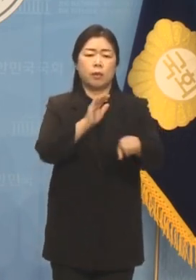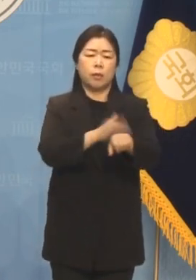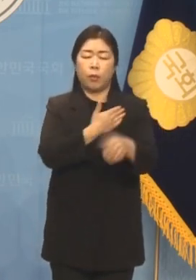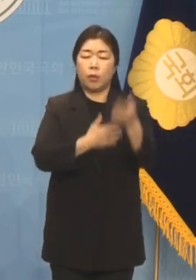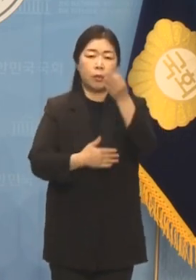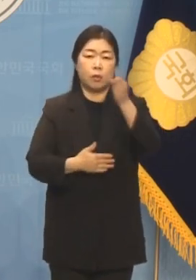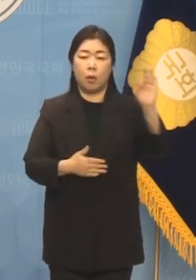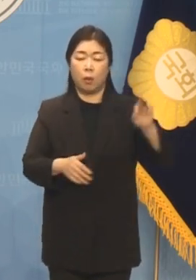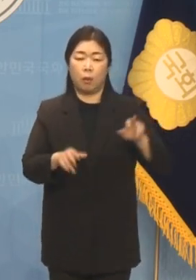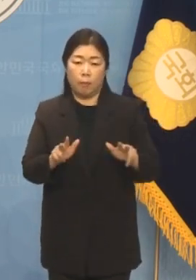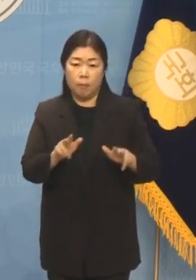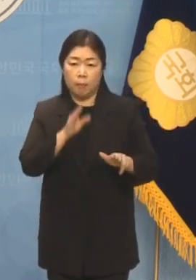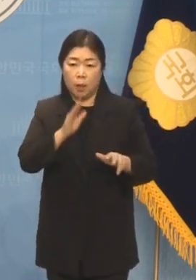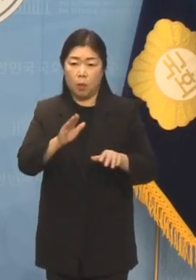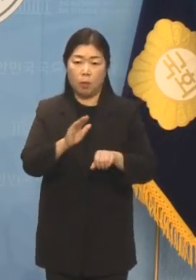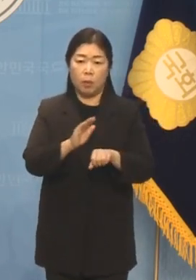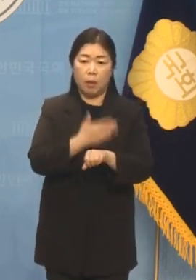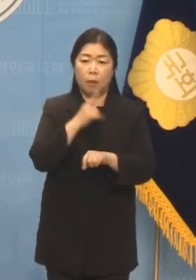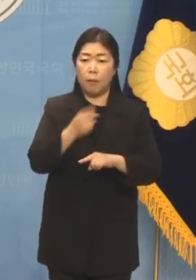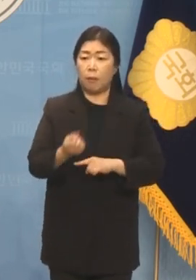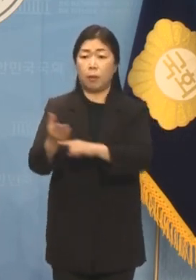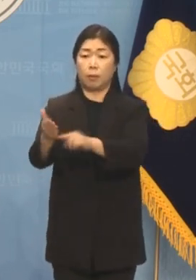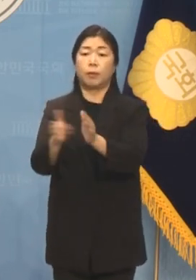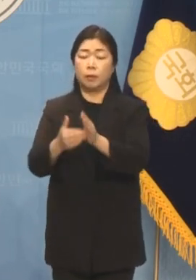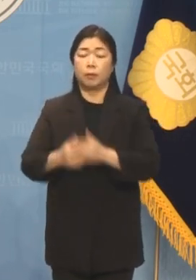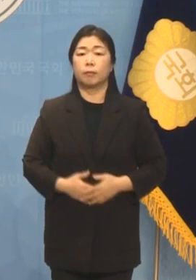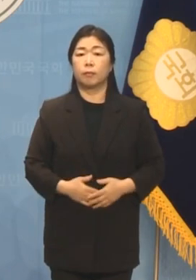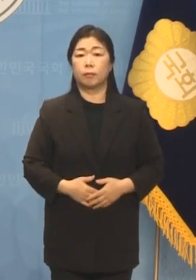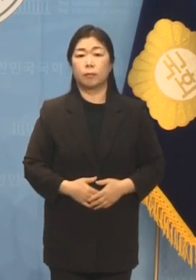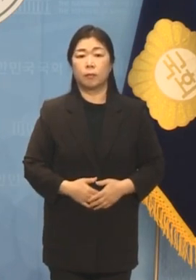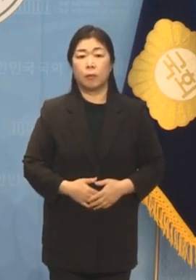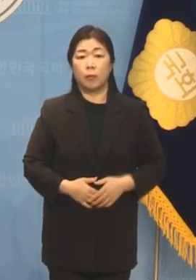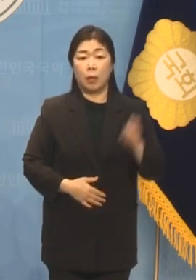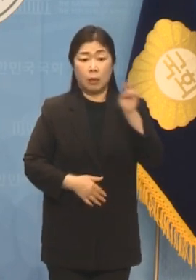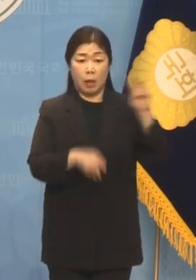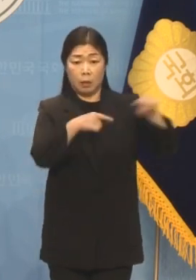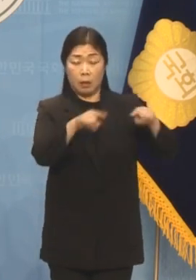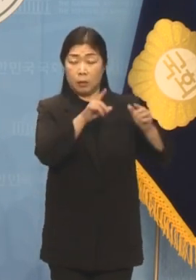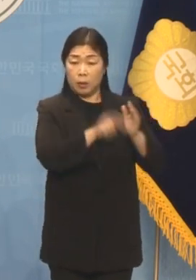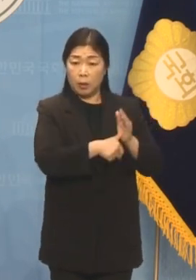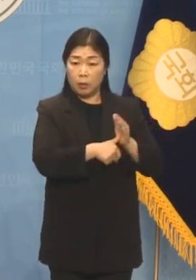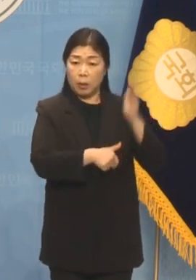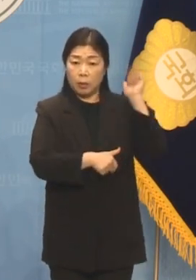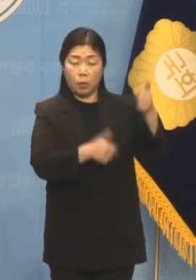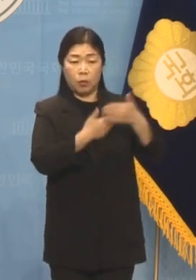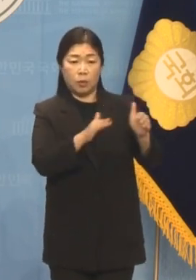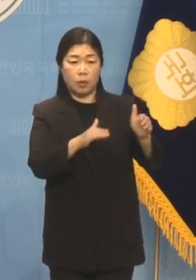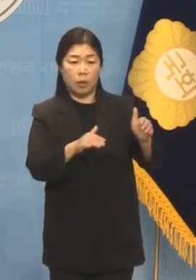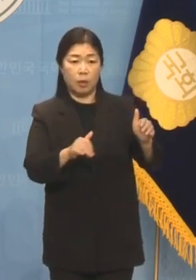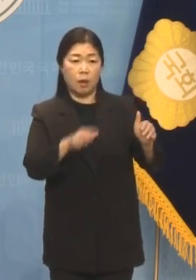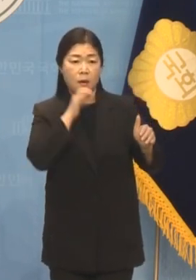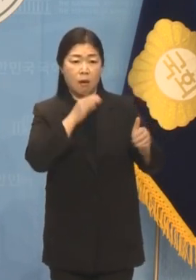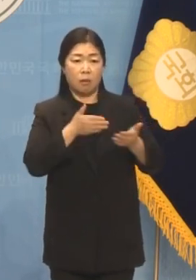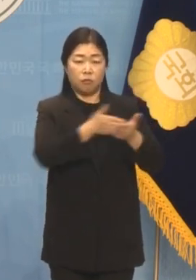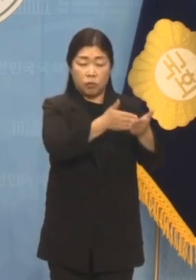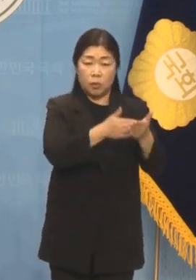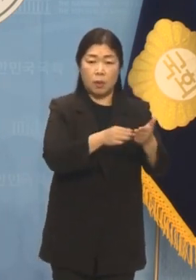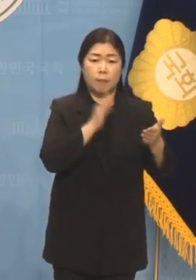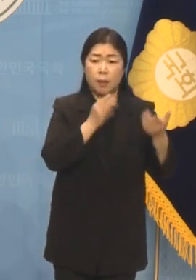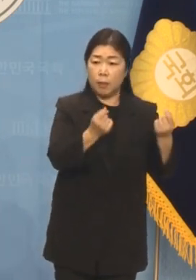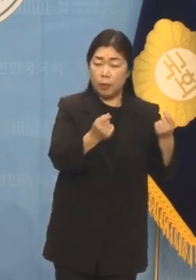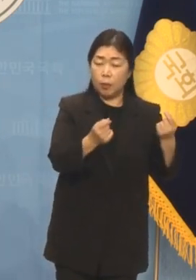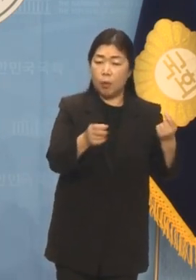즉각 사과했습니다. 야당일 땐 대통령실 경호처에 항의하는 게 지극히 당연하고